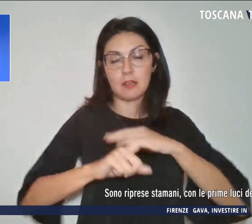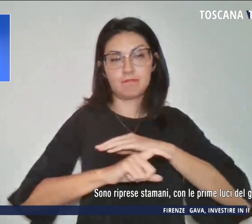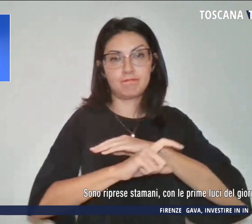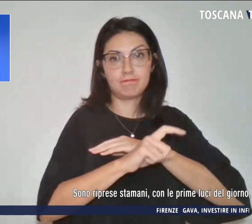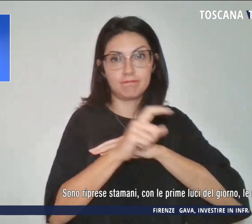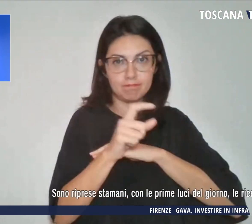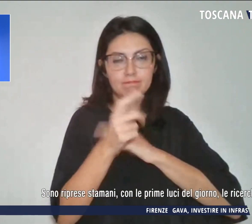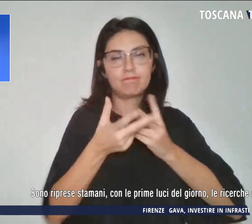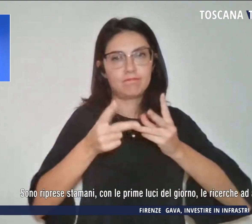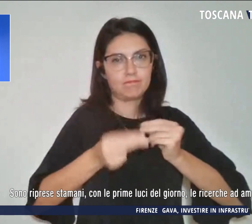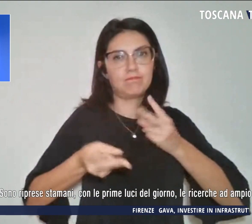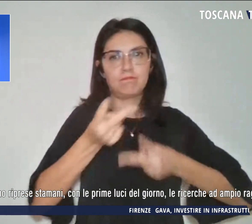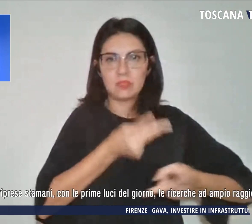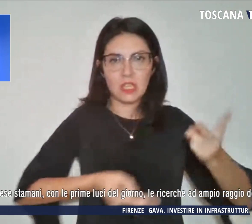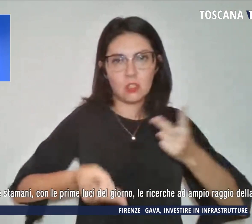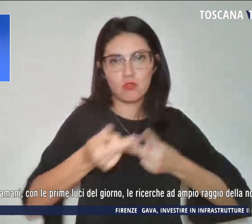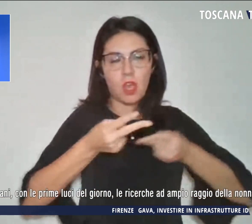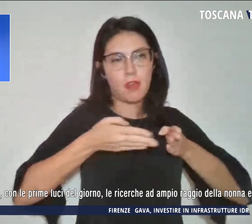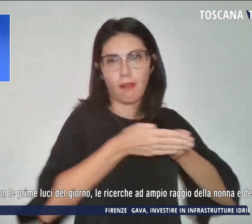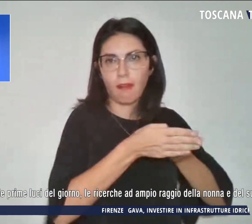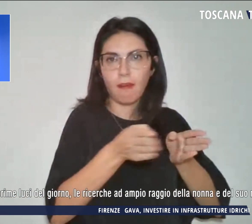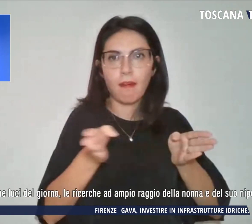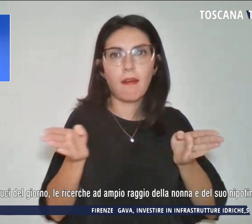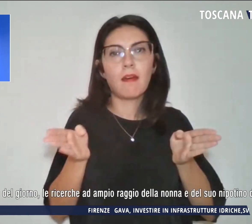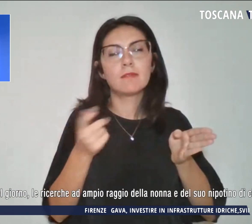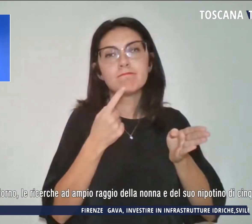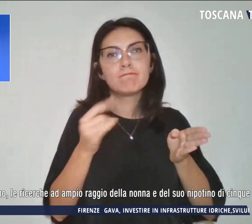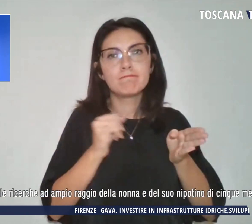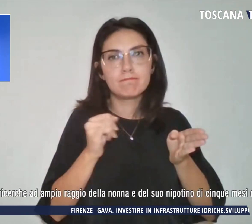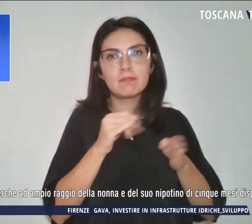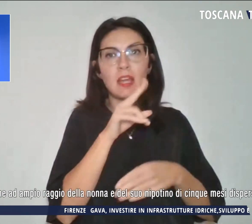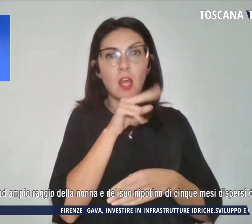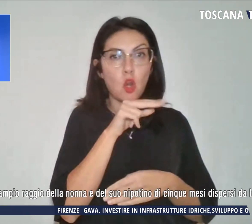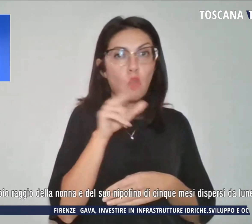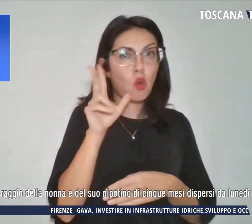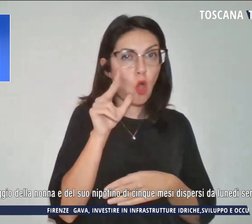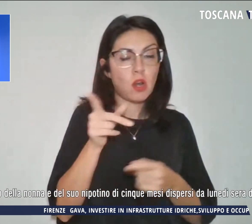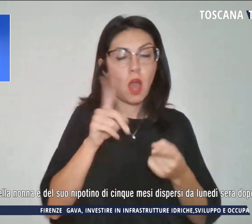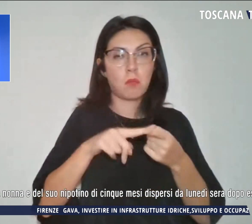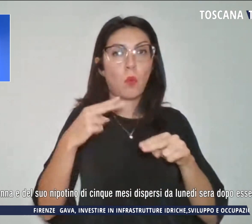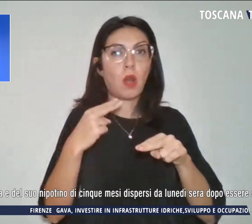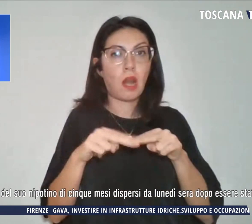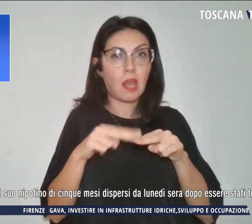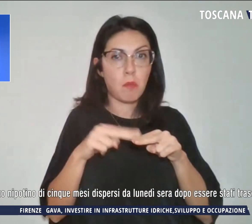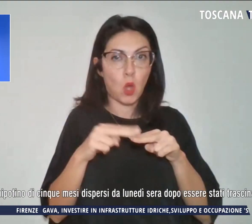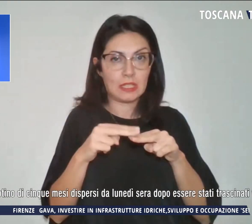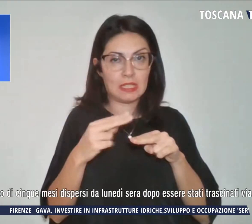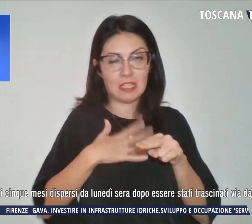ricerche ad ampio raggio della nonna e del suo nipotino di 5 mesi,